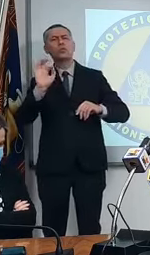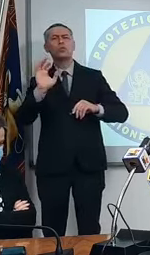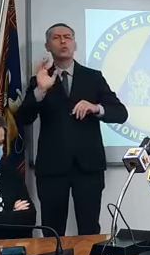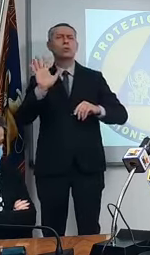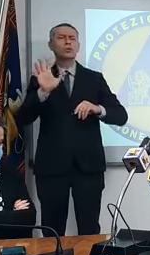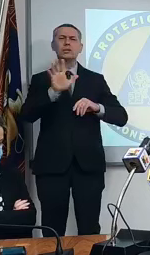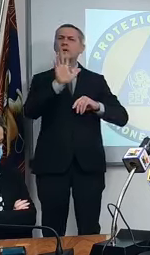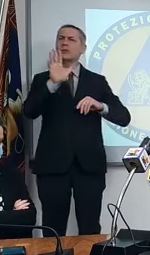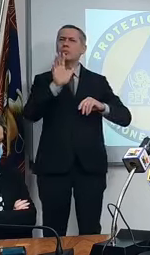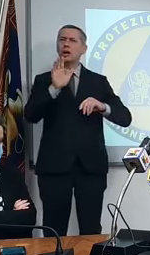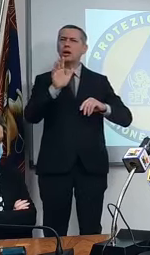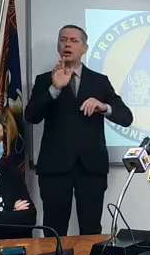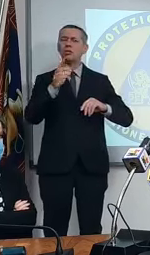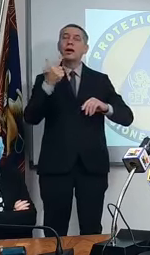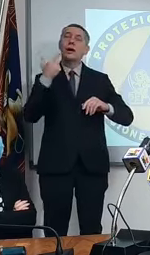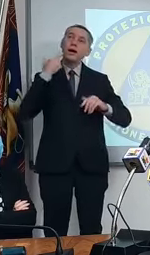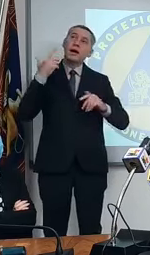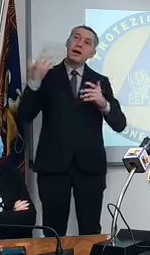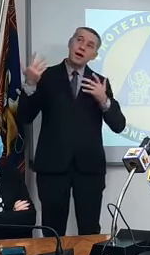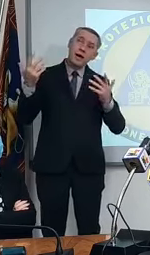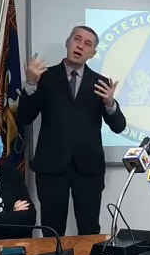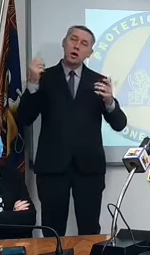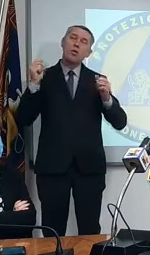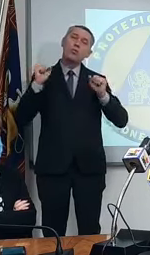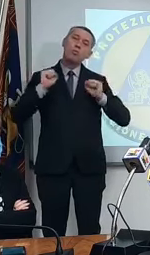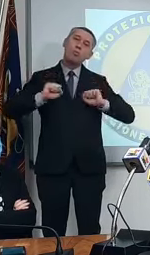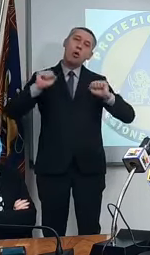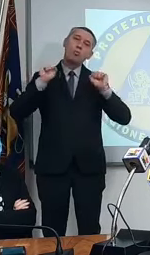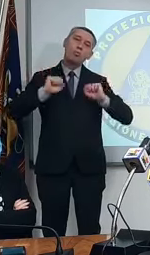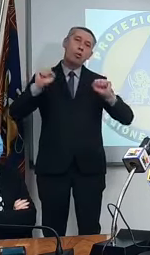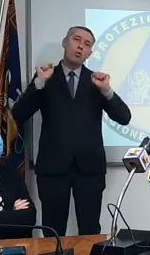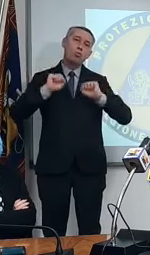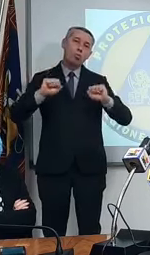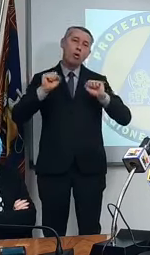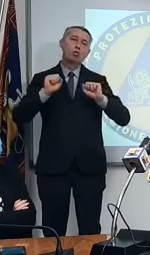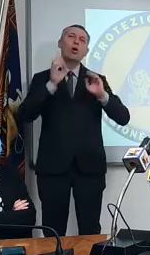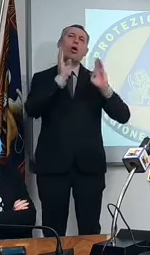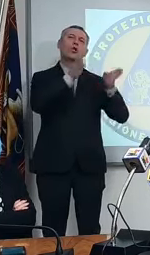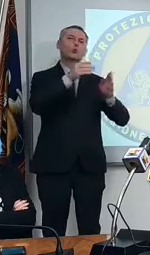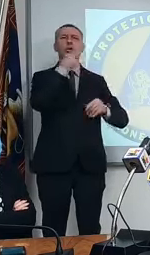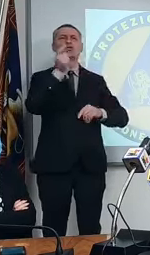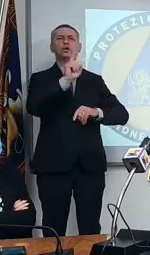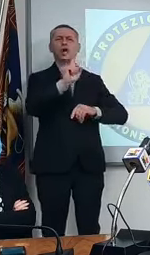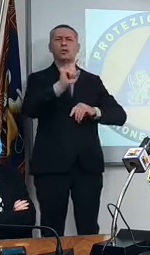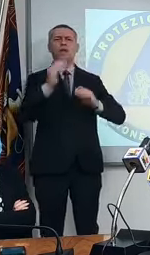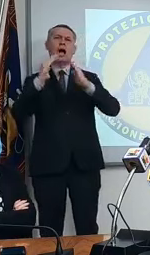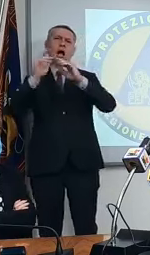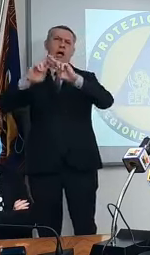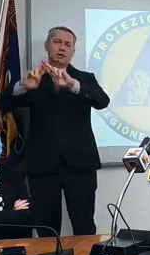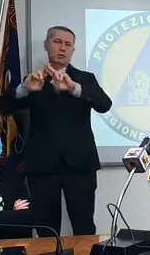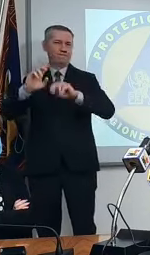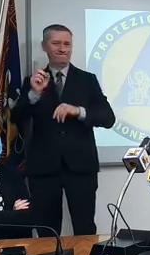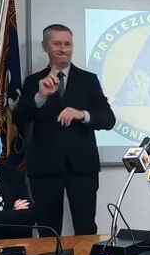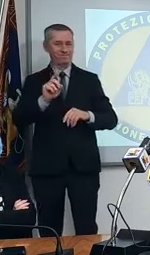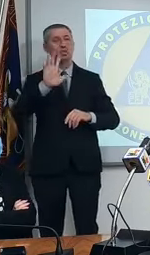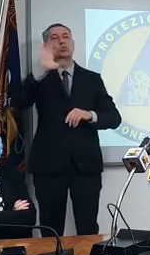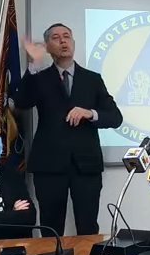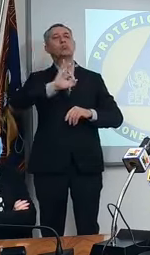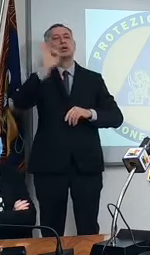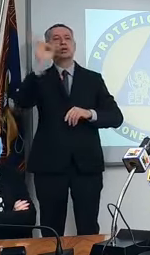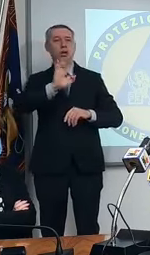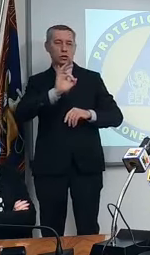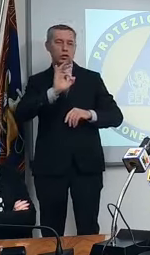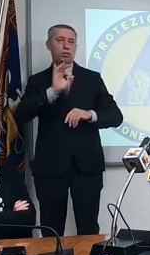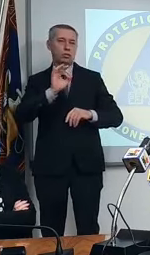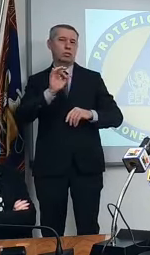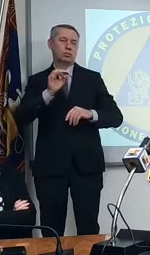accarezzi l'idea di pensare che si possa far tutto senza l'ospedale. Il 5% purtroppo dei positivi sintomatici ha